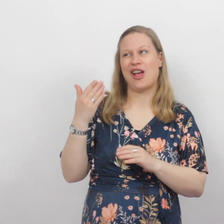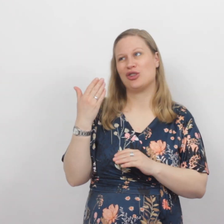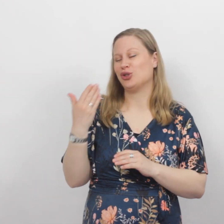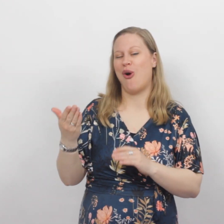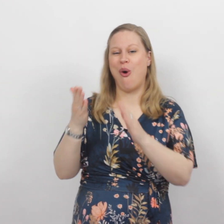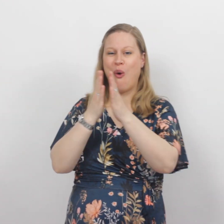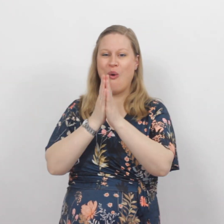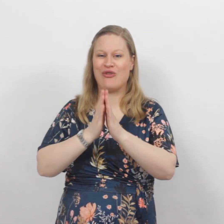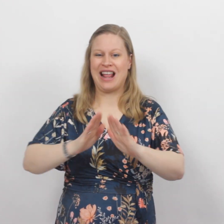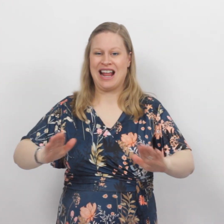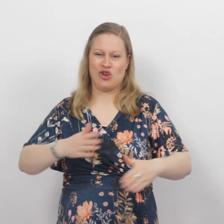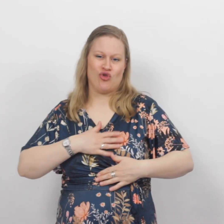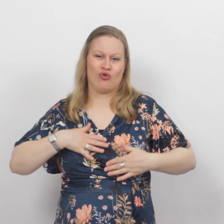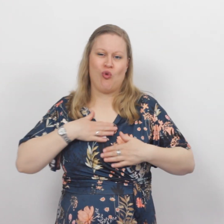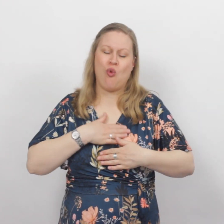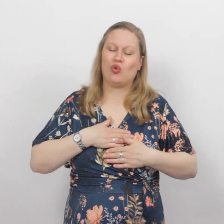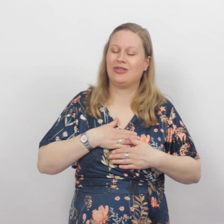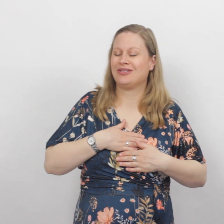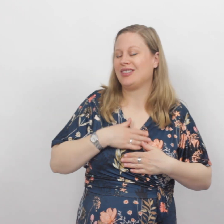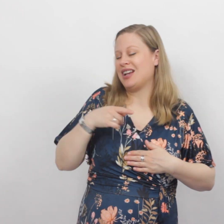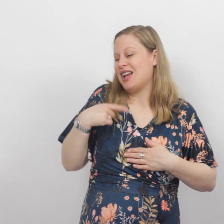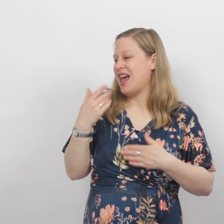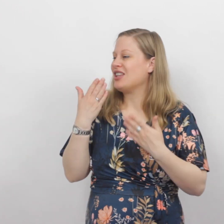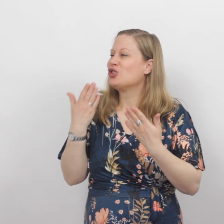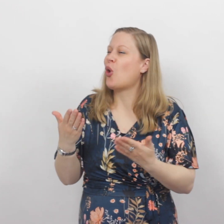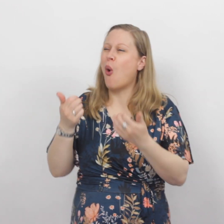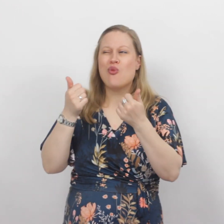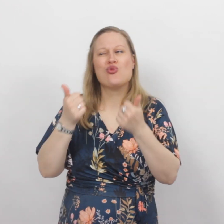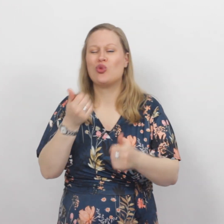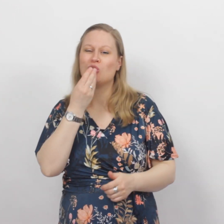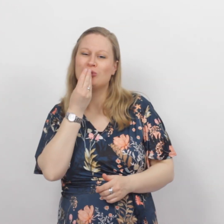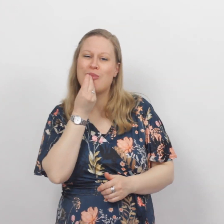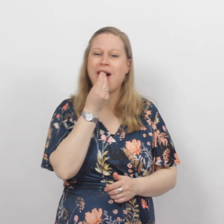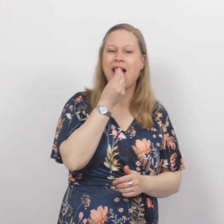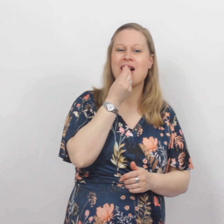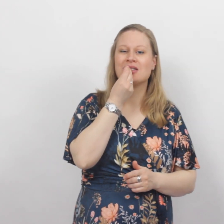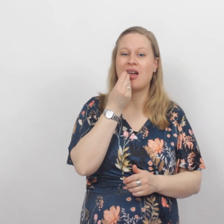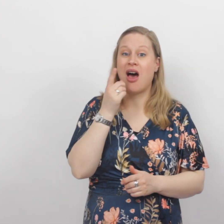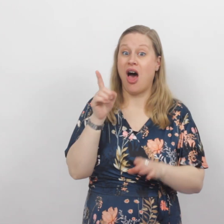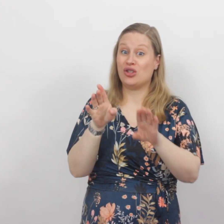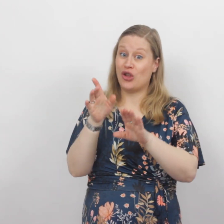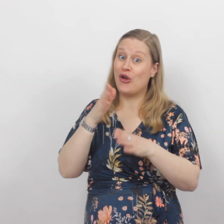dat zo vredig voelt En zo goed smaakt Als de